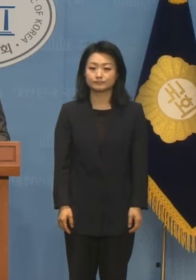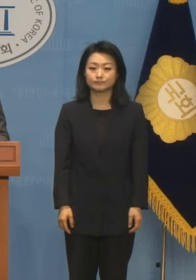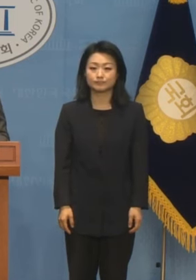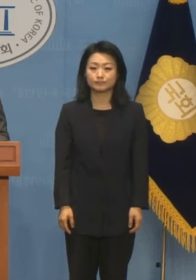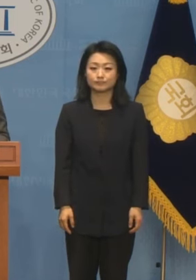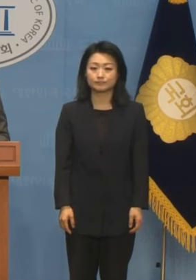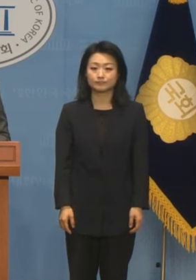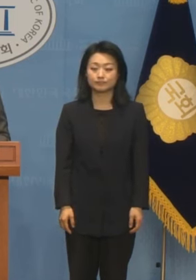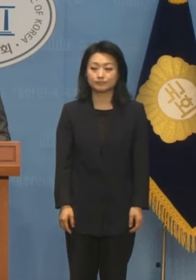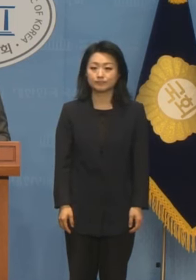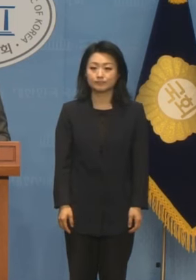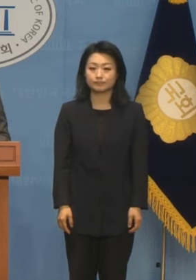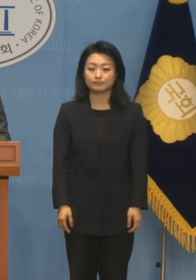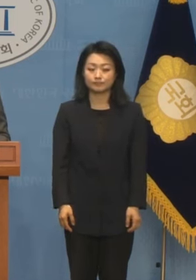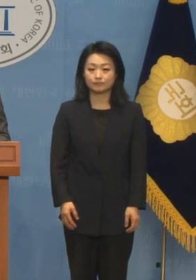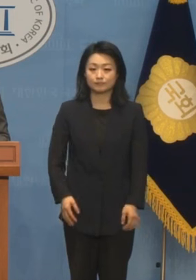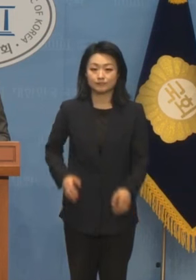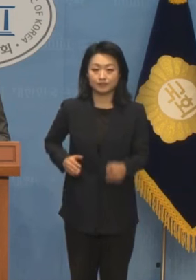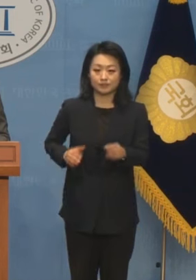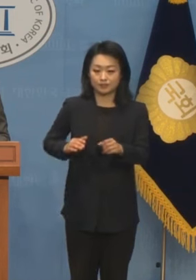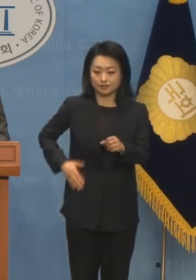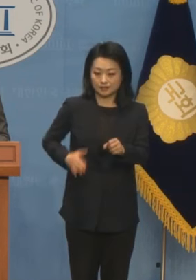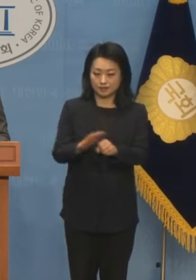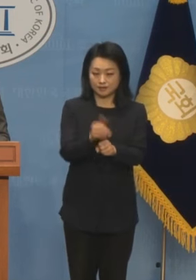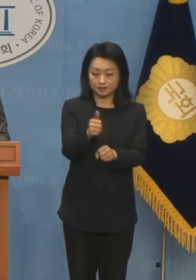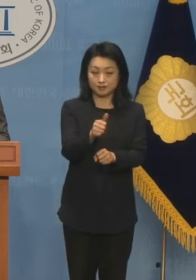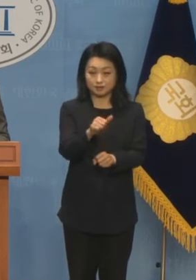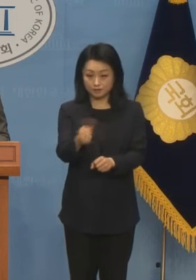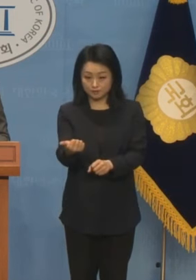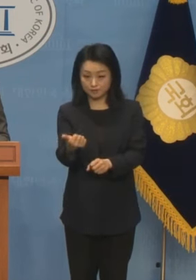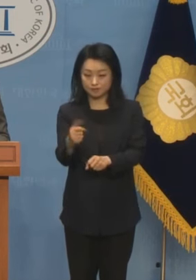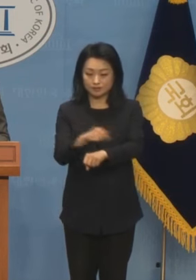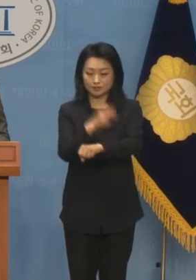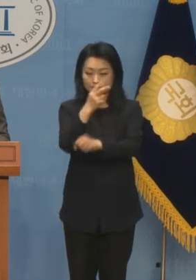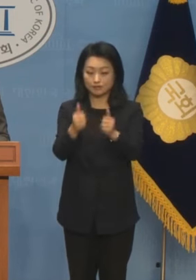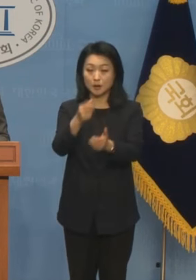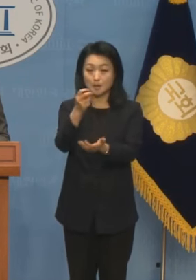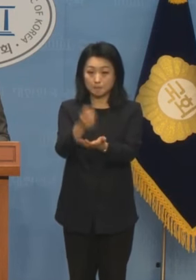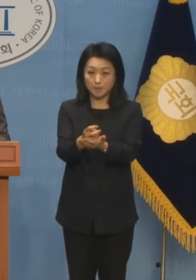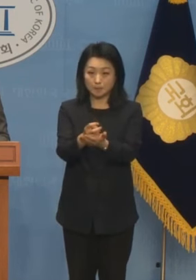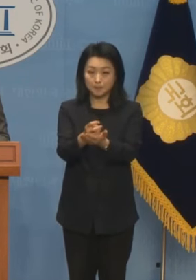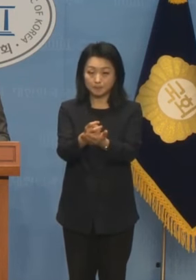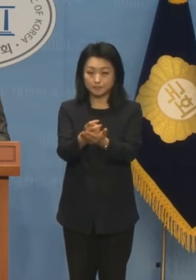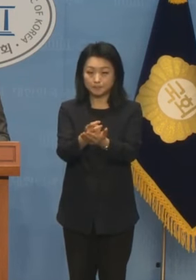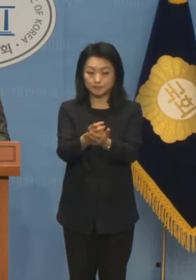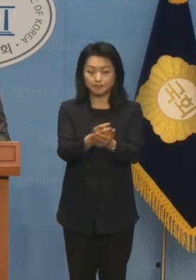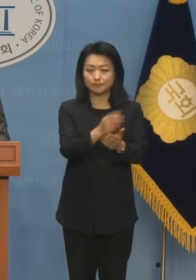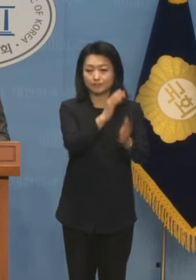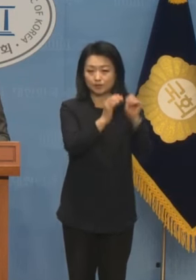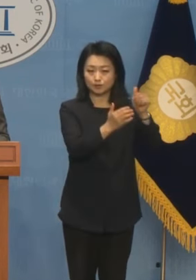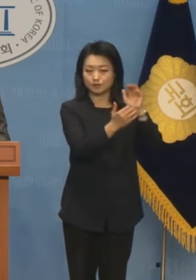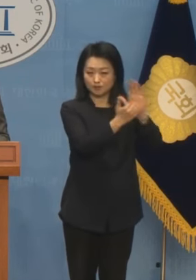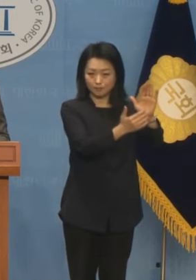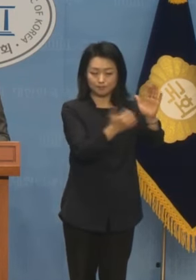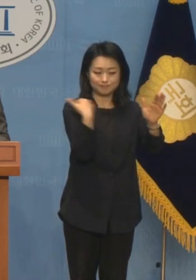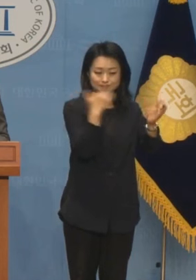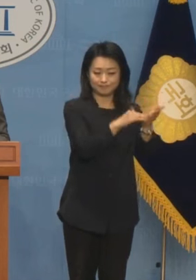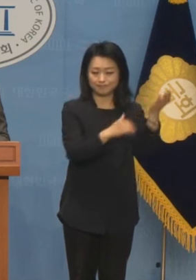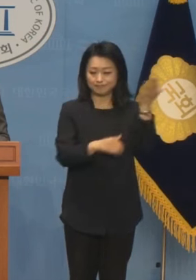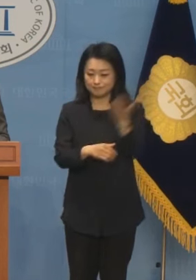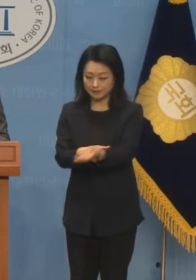순직 해병특검법이 다시 국회로 돌아왔습니다. 이재명 대표는 기다렸다는 듯이 당원들과